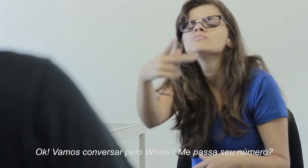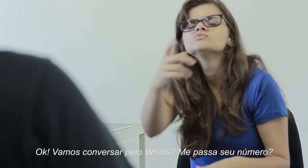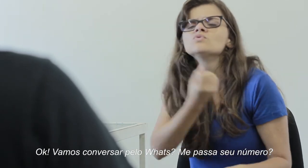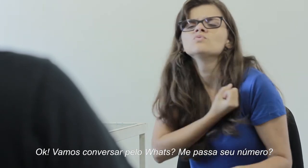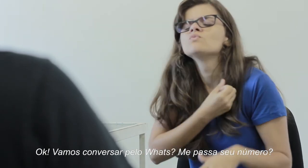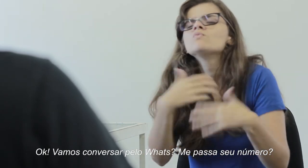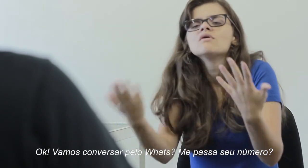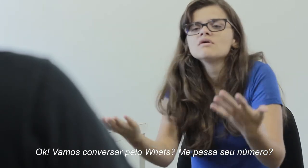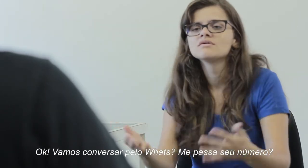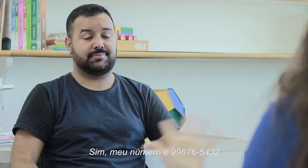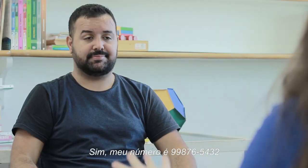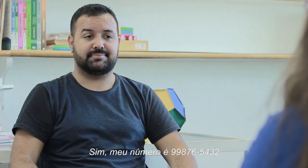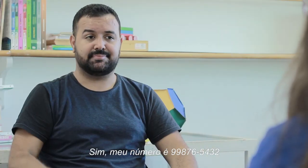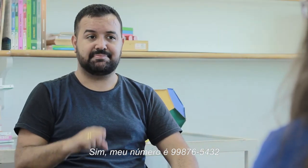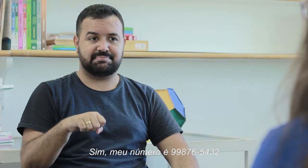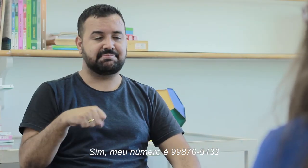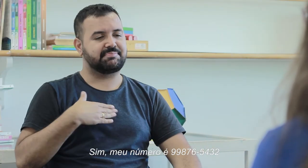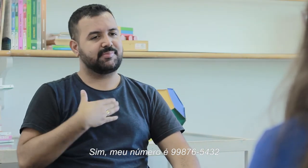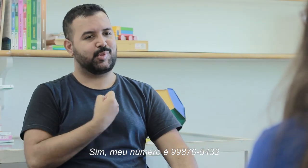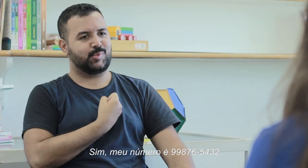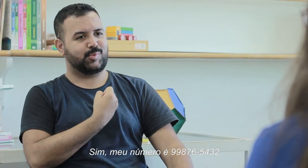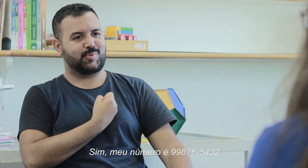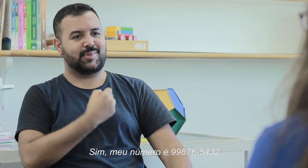número. Sim, meu número é